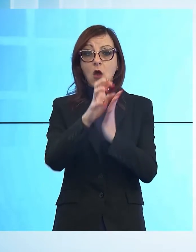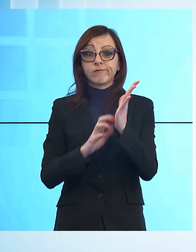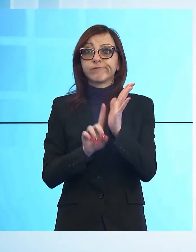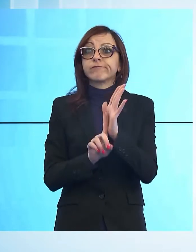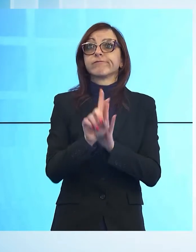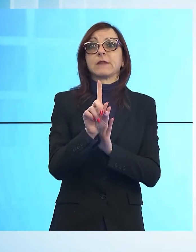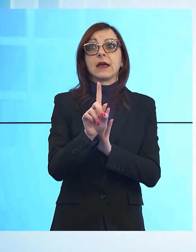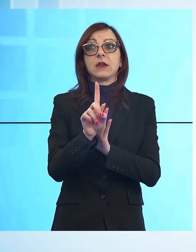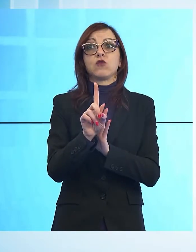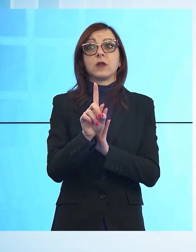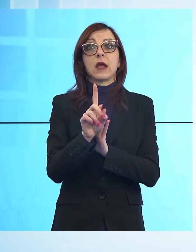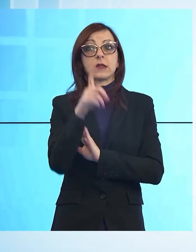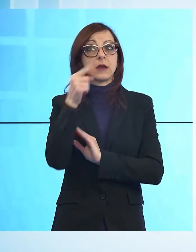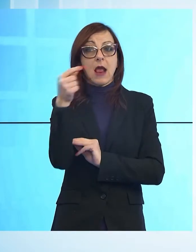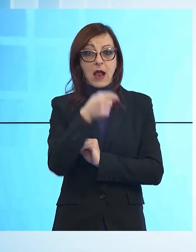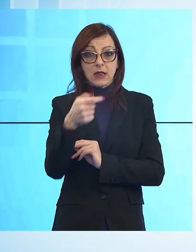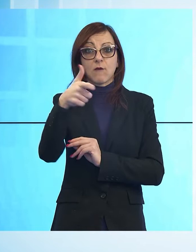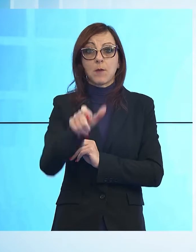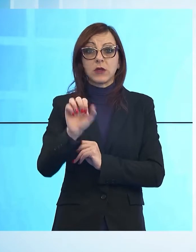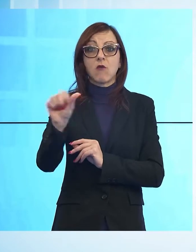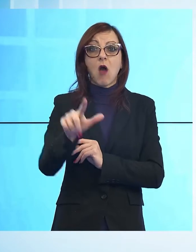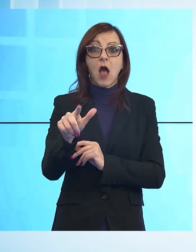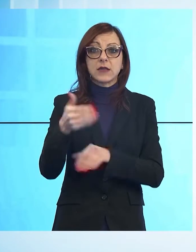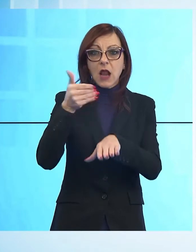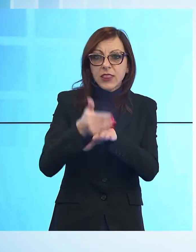ritardi nelle comunicazioni di ASL e Regione.